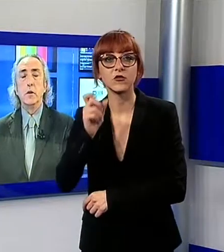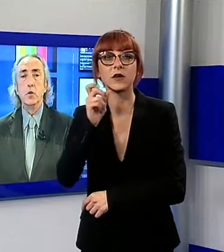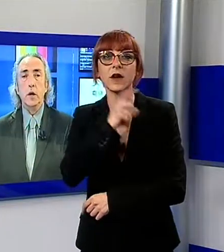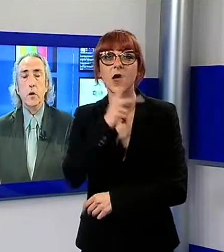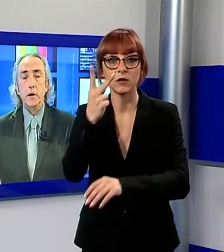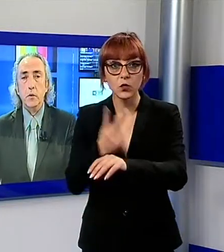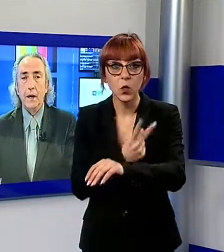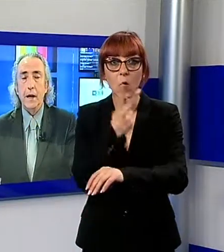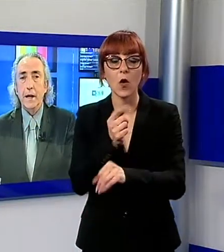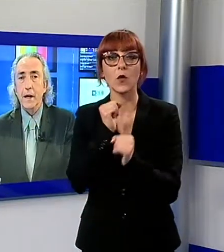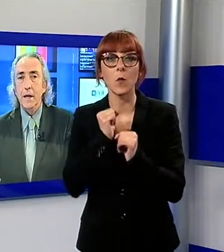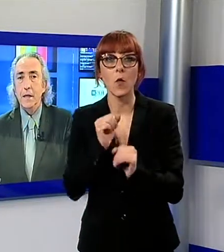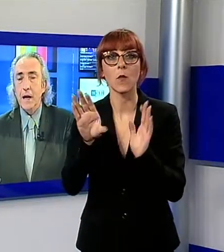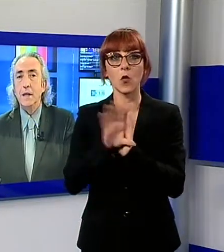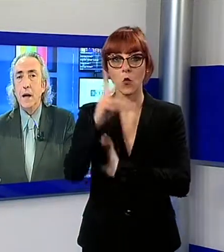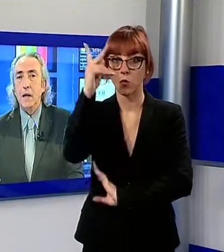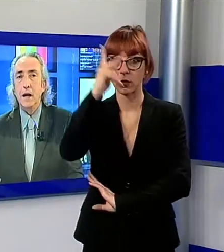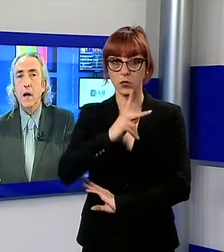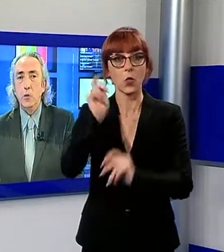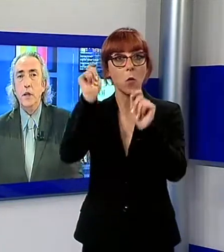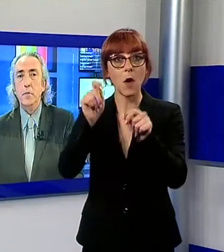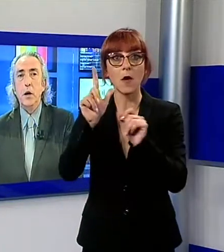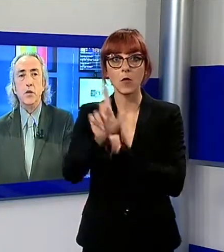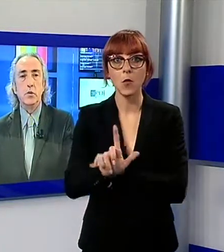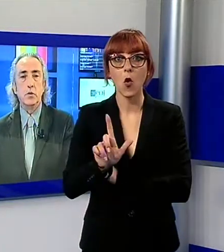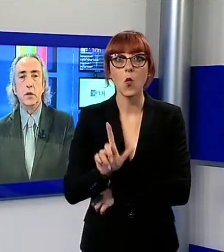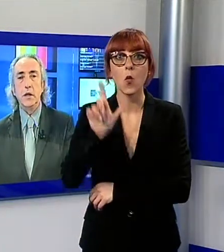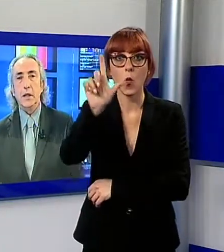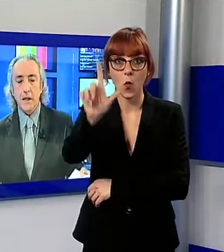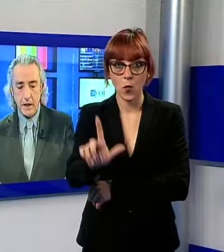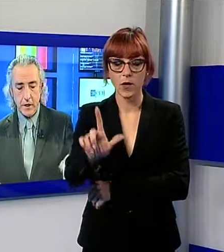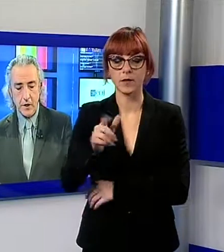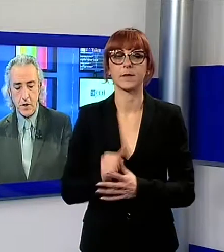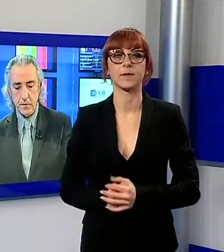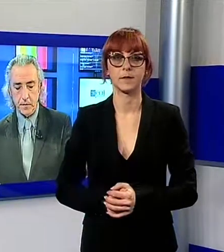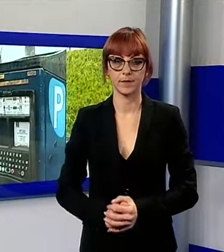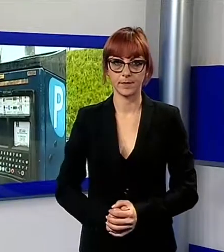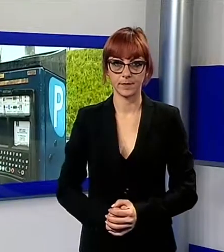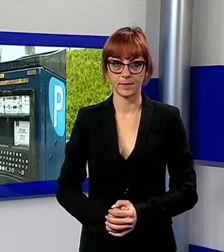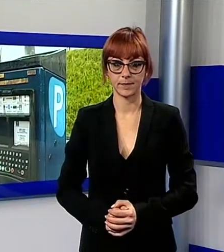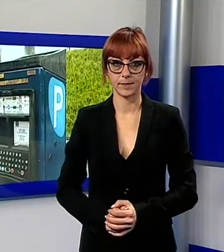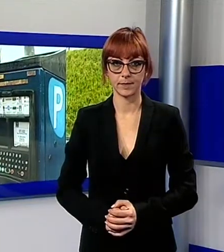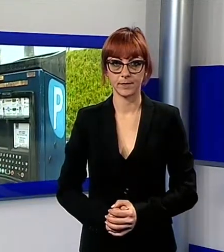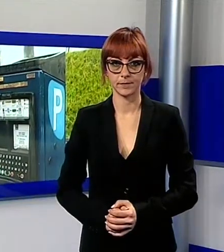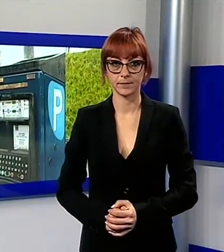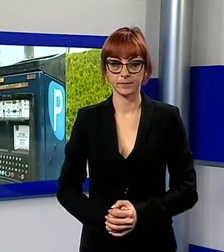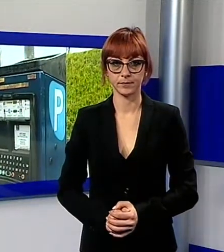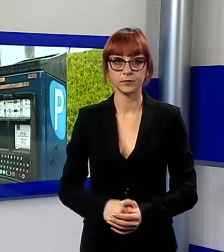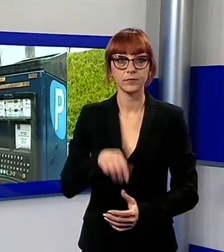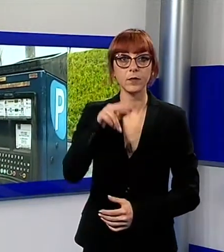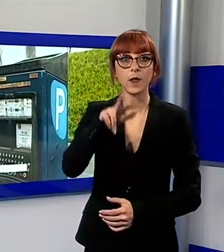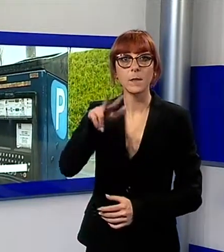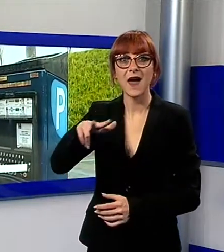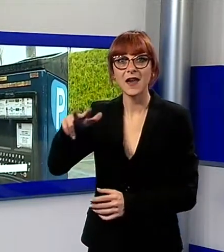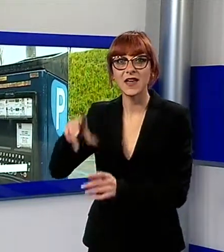provvedimento voluto dal Comune di Lucchia che scatterà da lunedì prossimo tutti i dettagli nel servizio. Parcheggi a parcometro